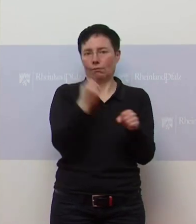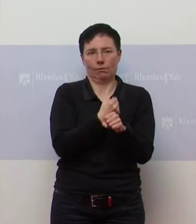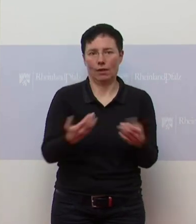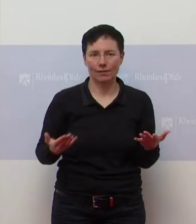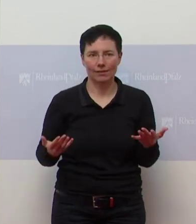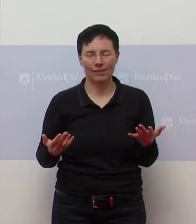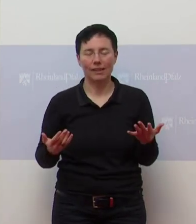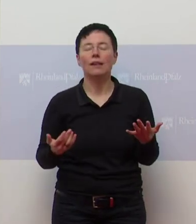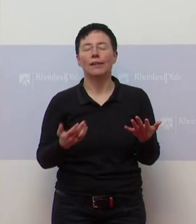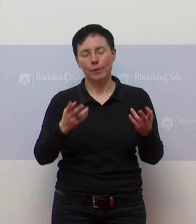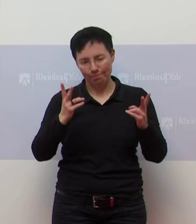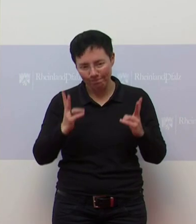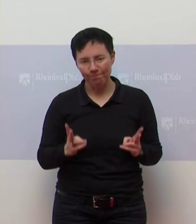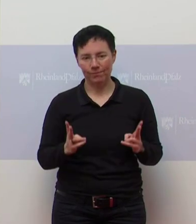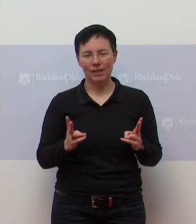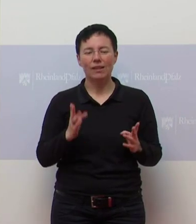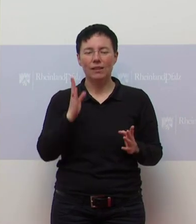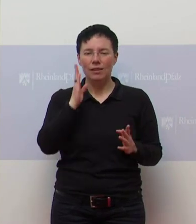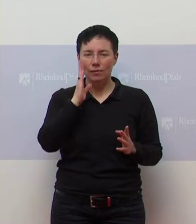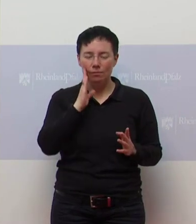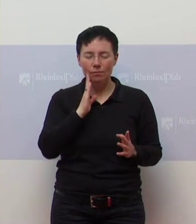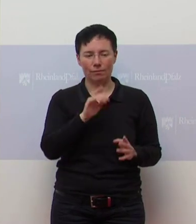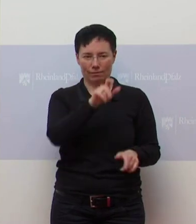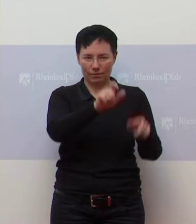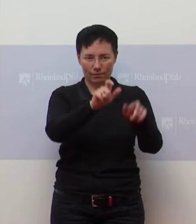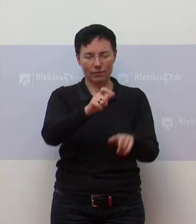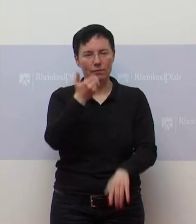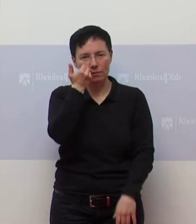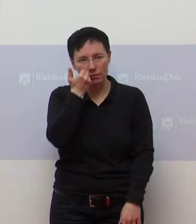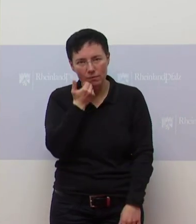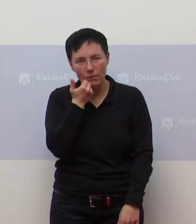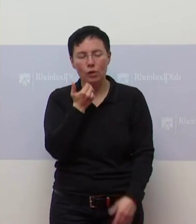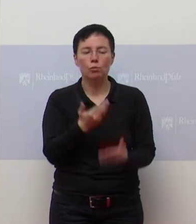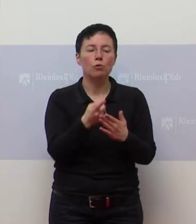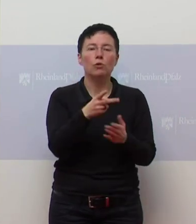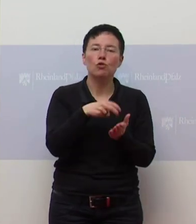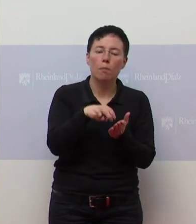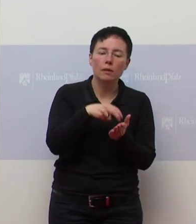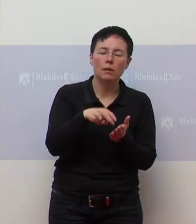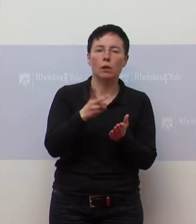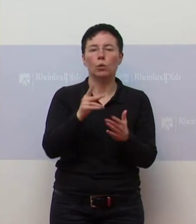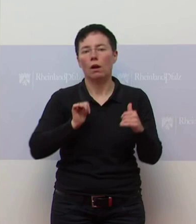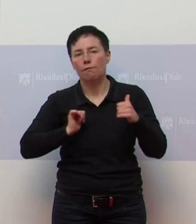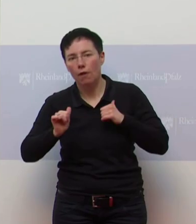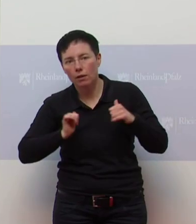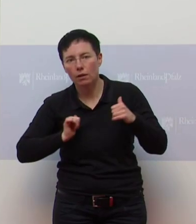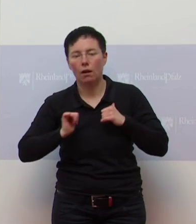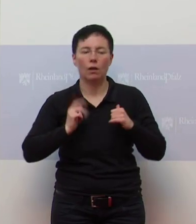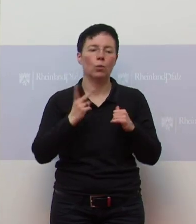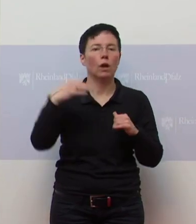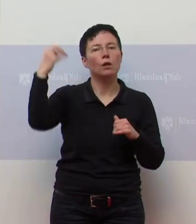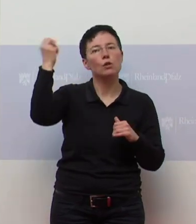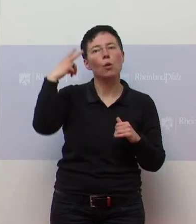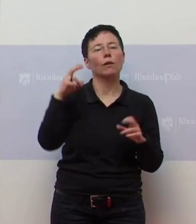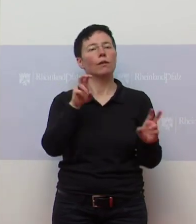Aber es ist tatsächlich so, dass man einfach appellieren muss an die Leute, wenn sie spazieren gehen, wenn sie wandern gehen, wenn sie in der Sonne